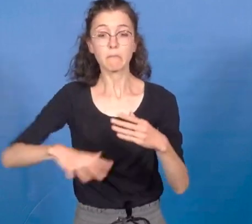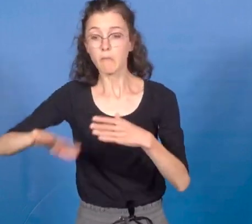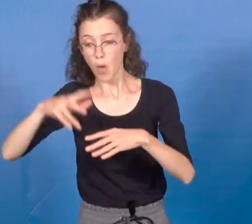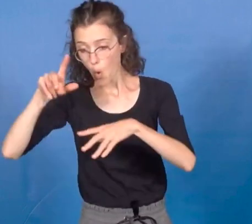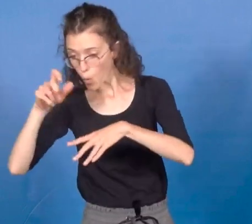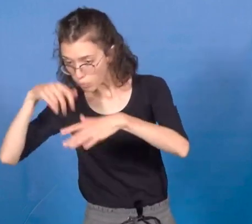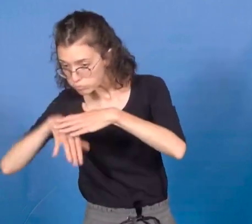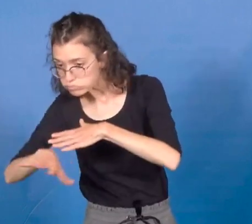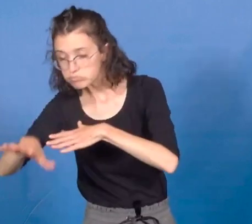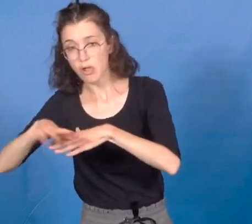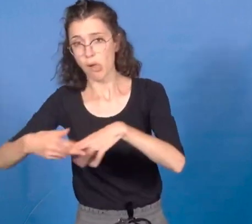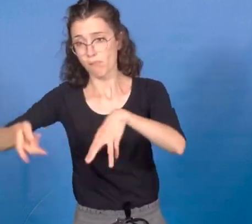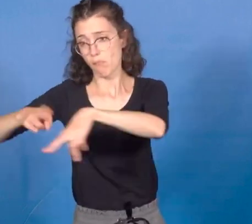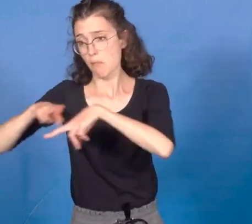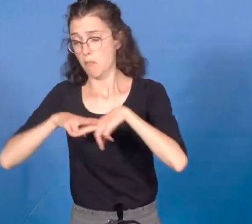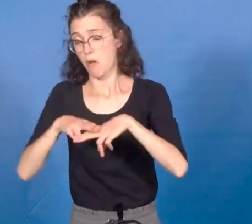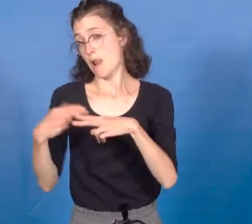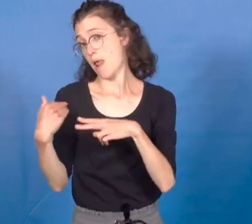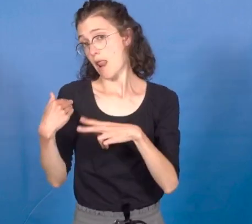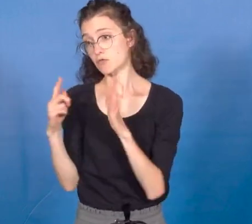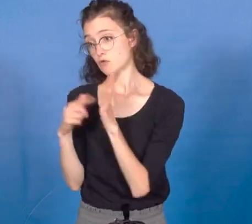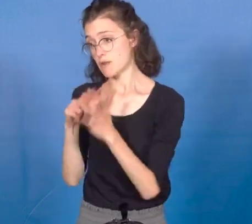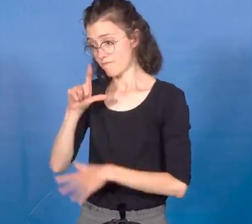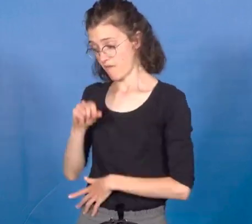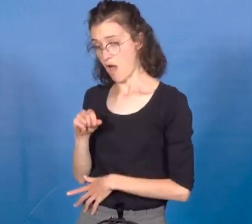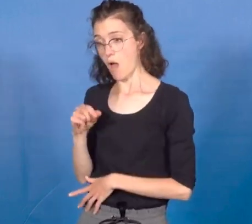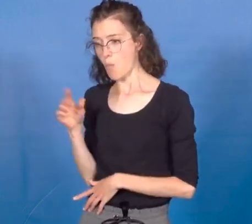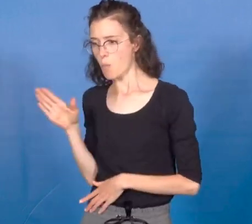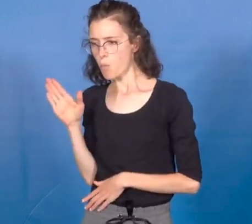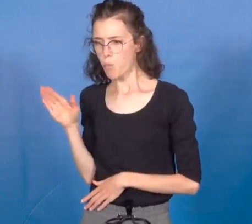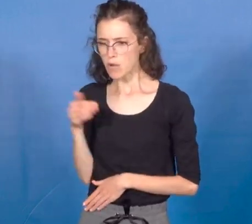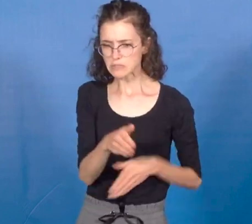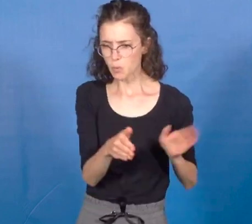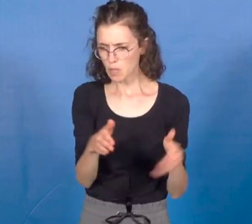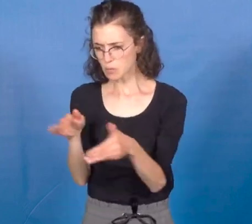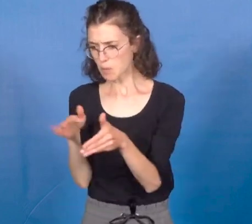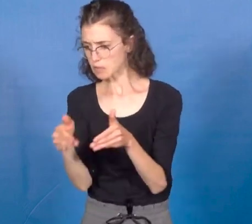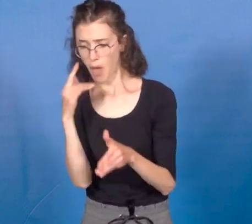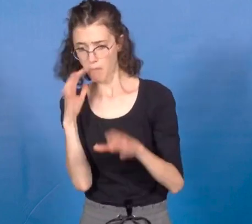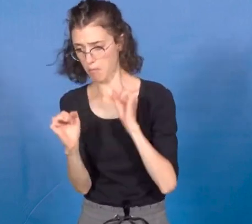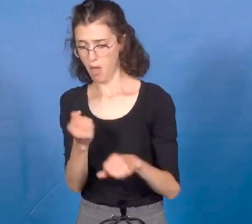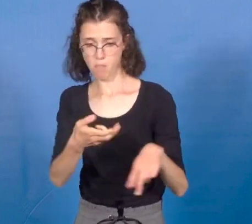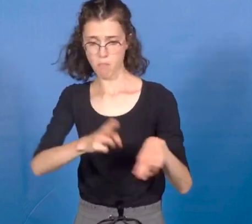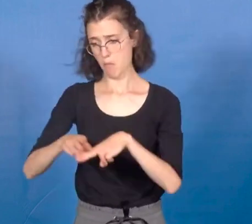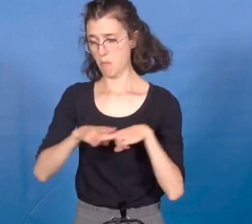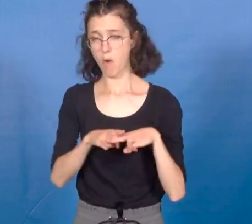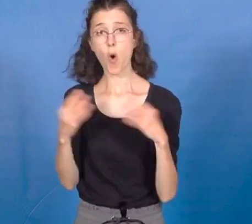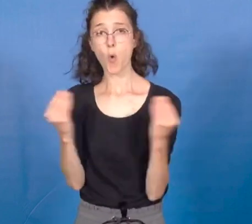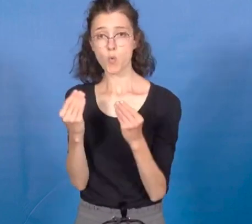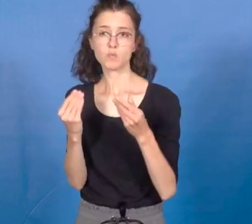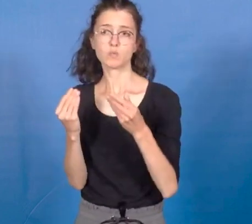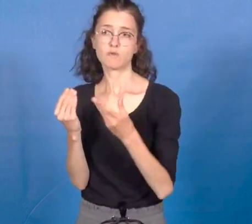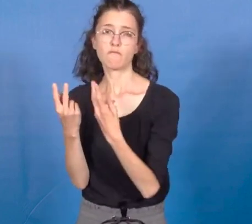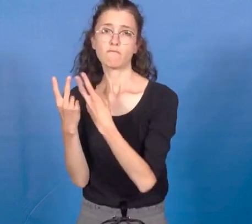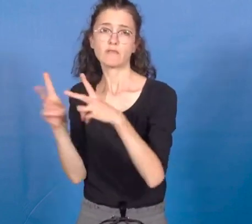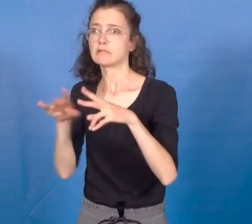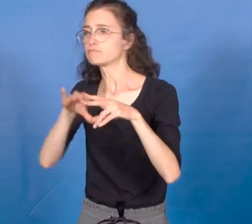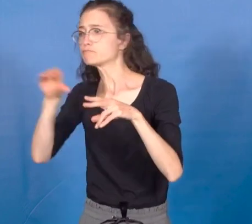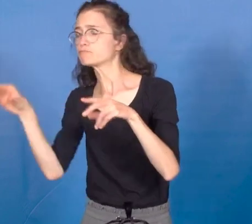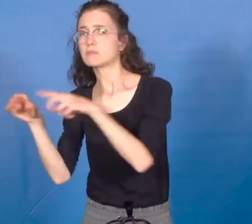des centaines de poissons étaient retrouvés ainsi morts dans le canal de Saint-Julien-de-Concel. En 2018,